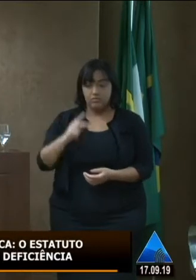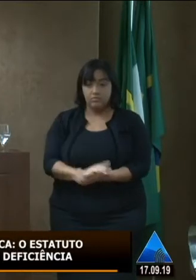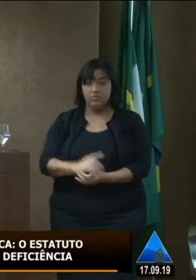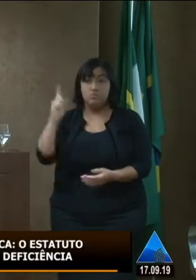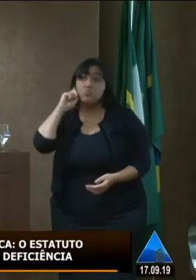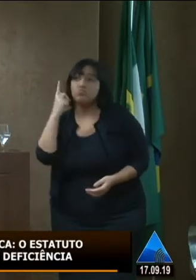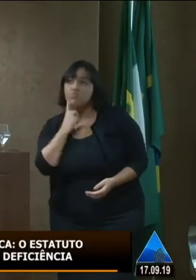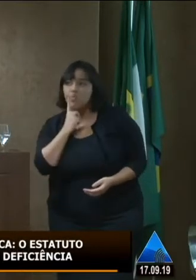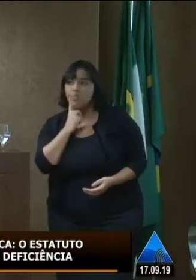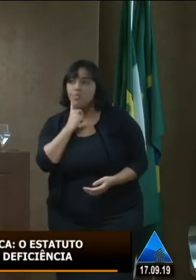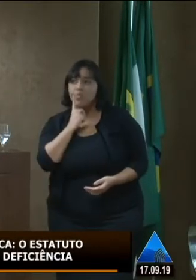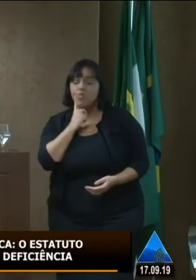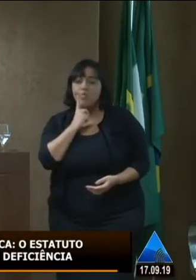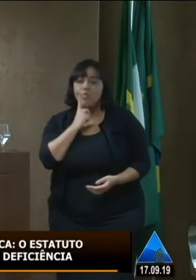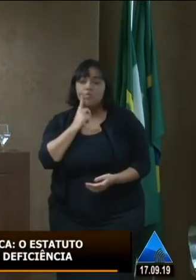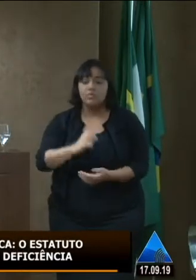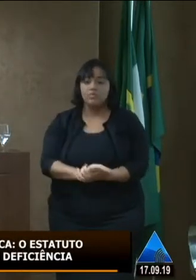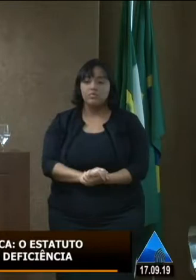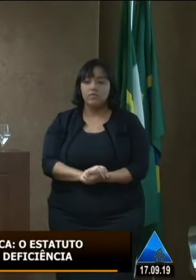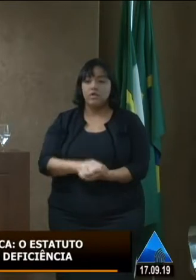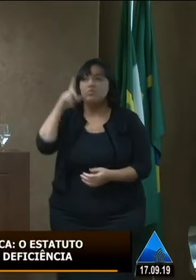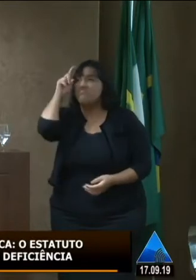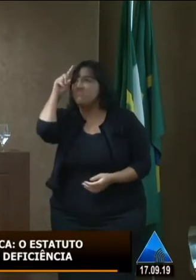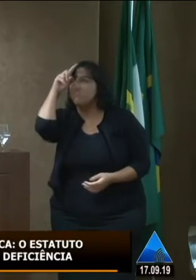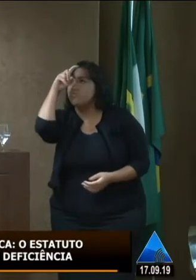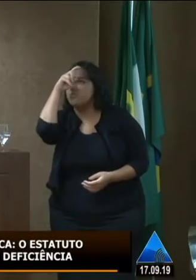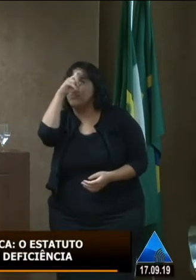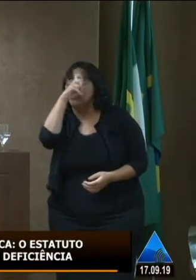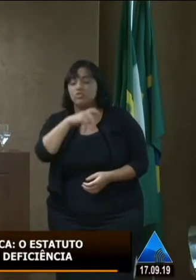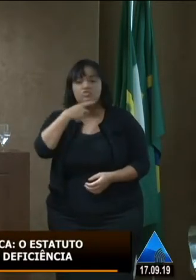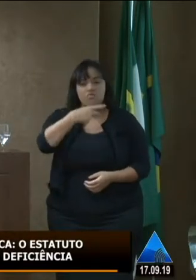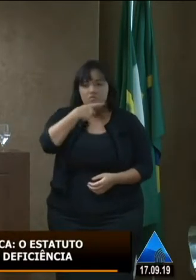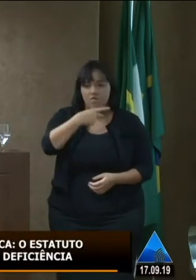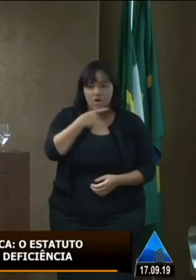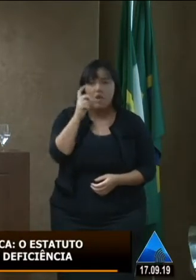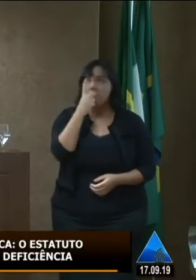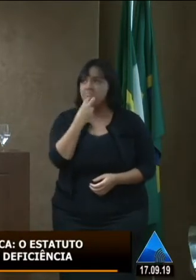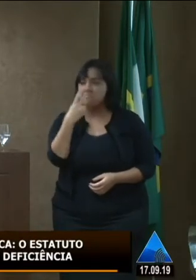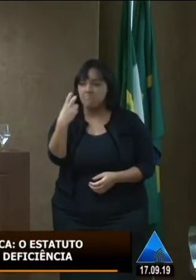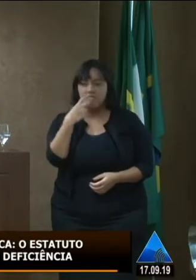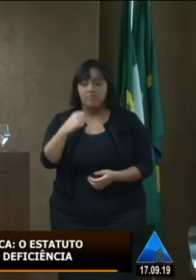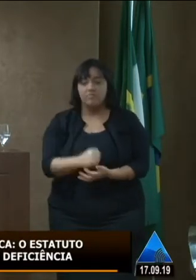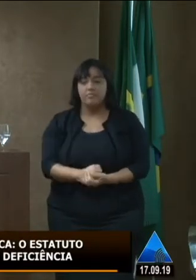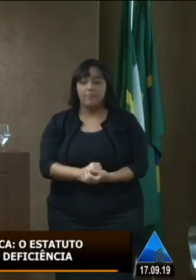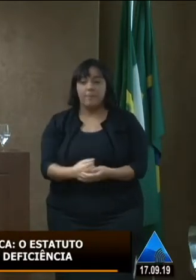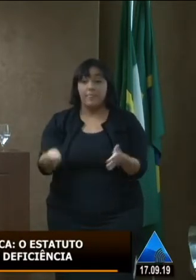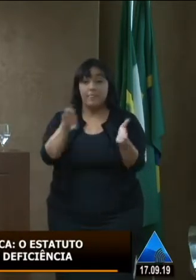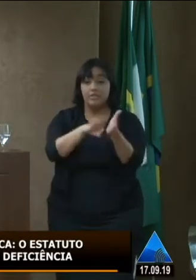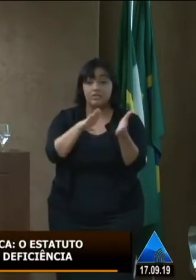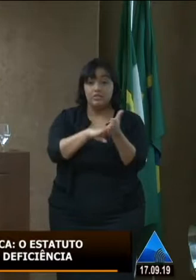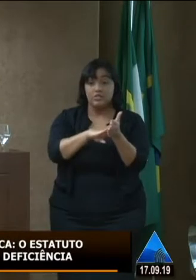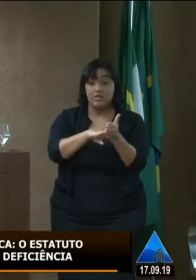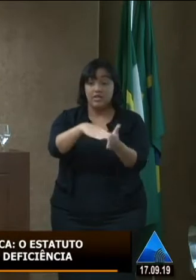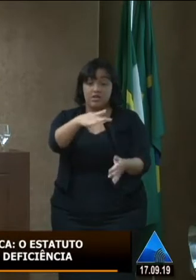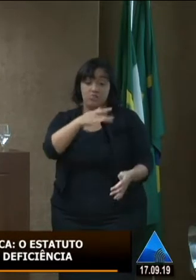surda e por consequência com dificuldades de se expressar oralmente que chega no hospital público